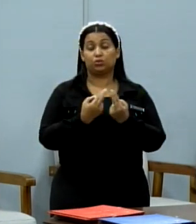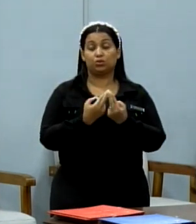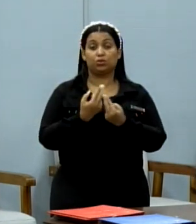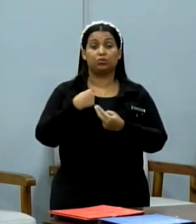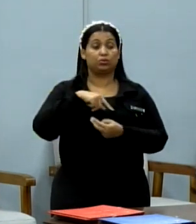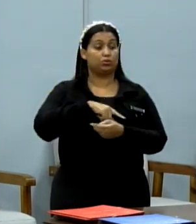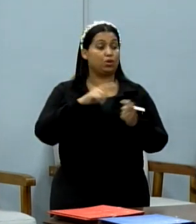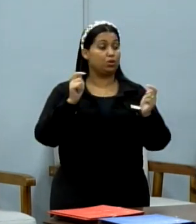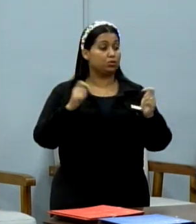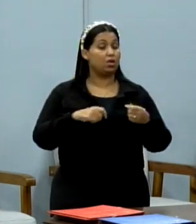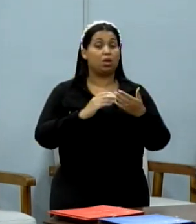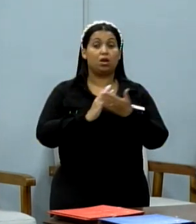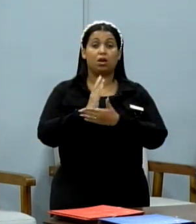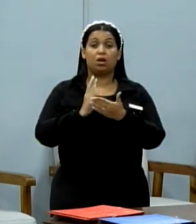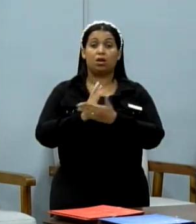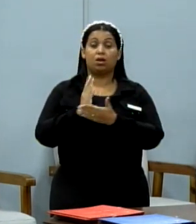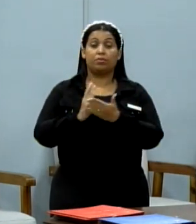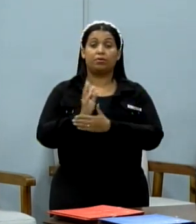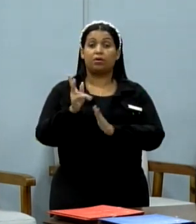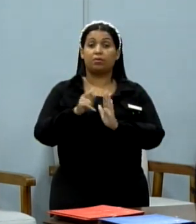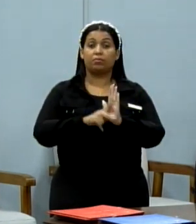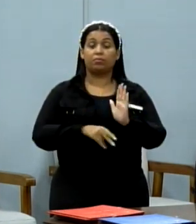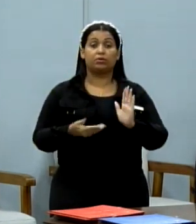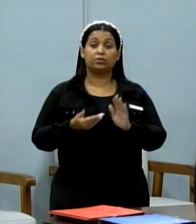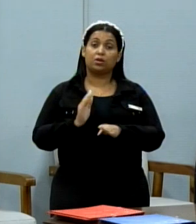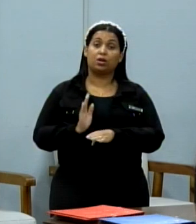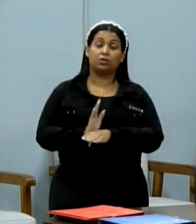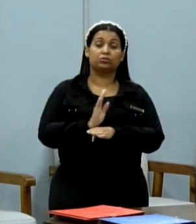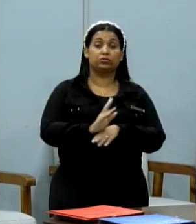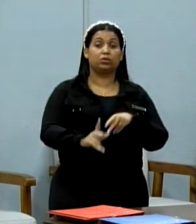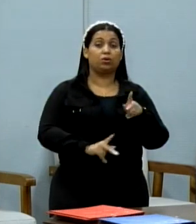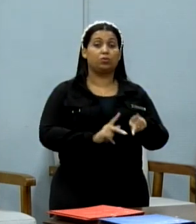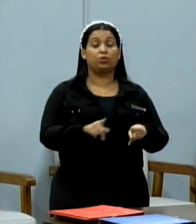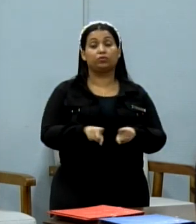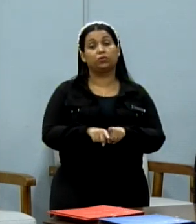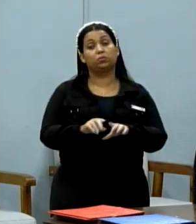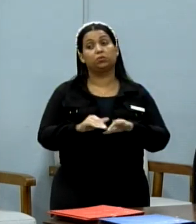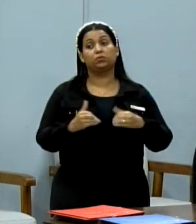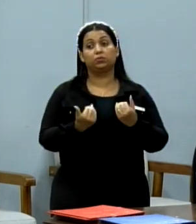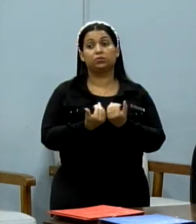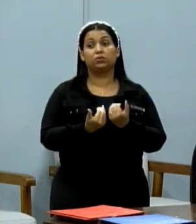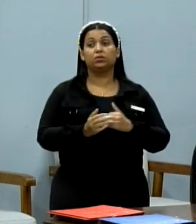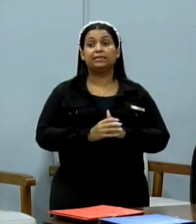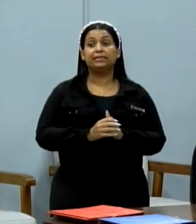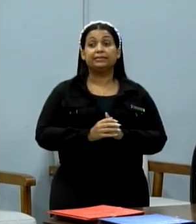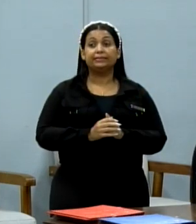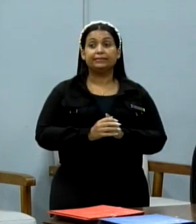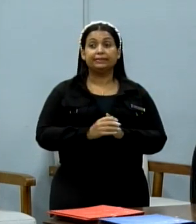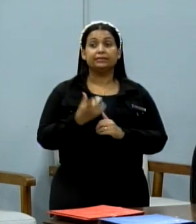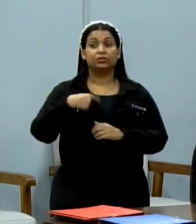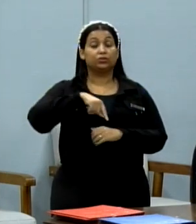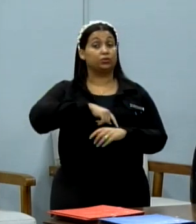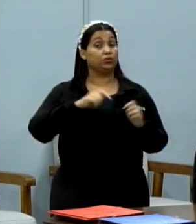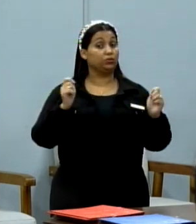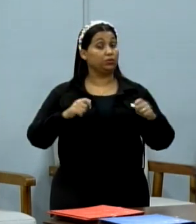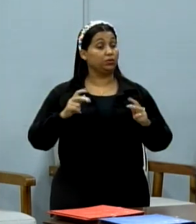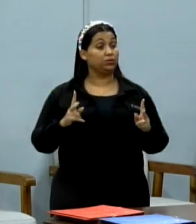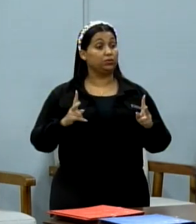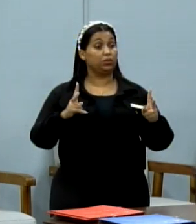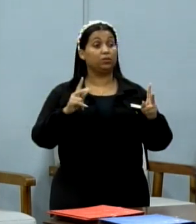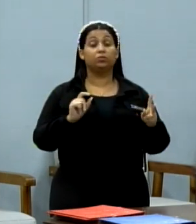que nós possamos aprovar excelentes projetos em prol da população e da comunidade e que nós possamos sempre